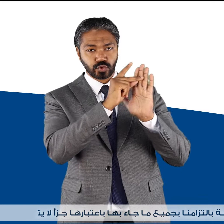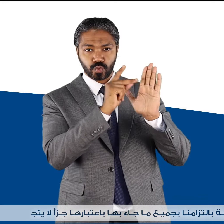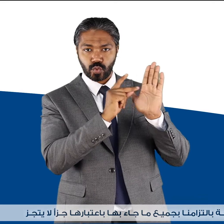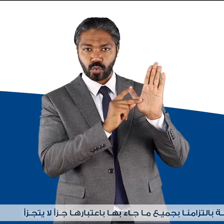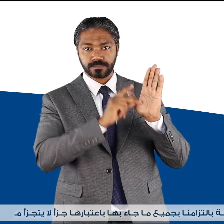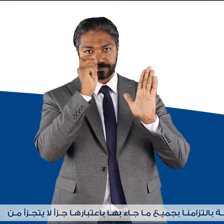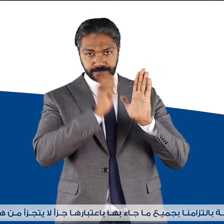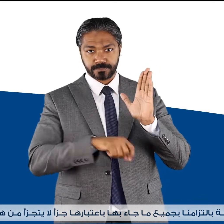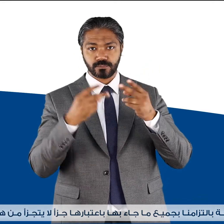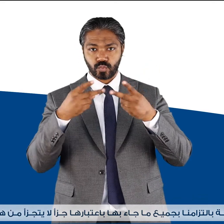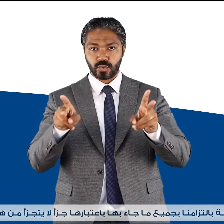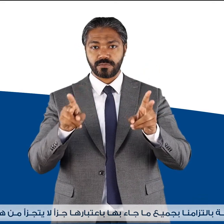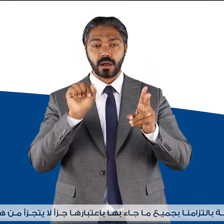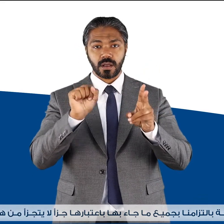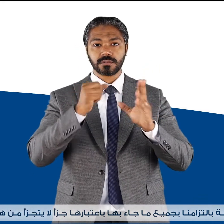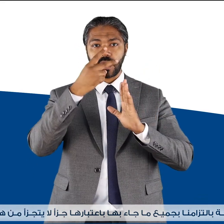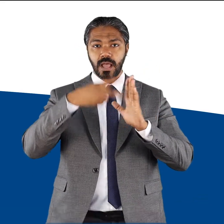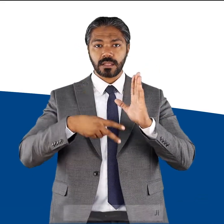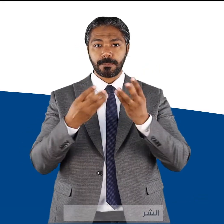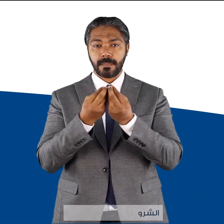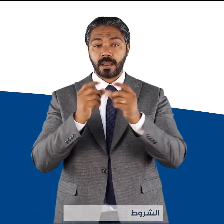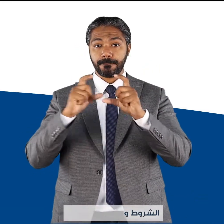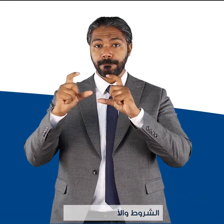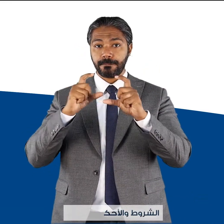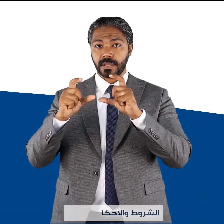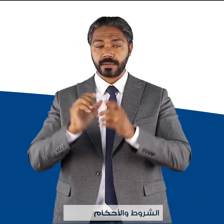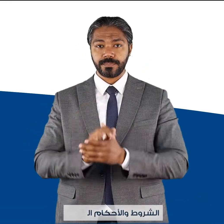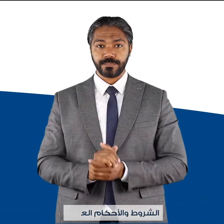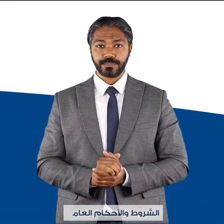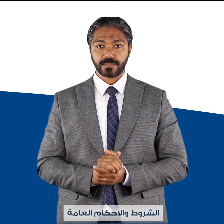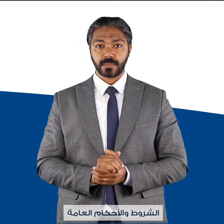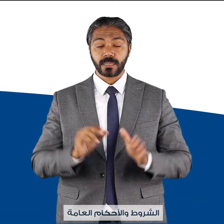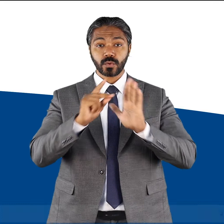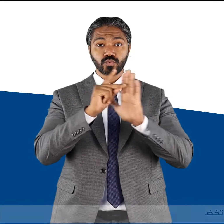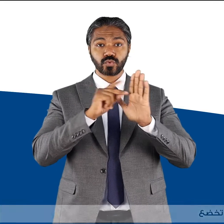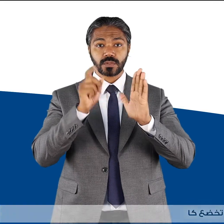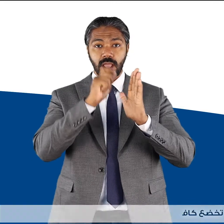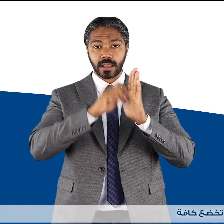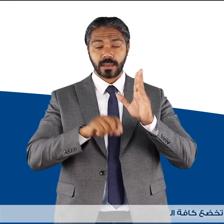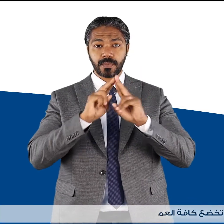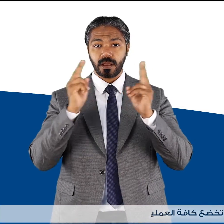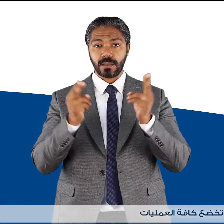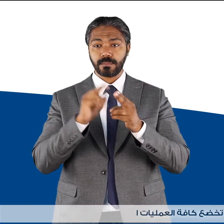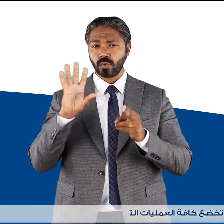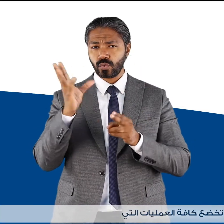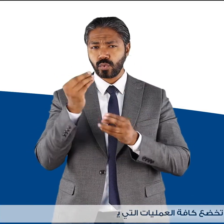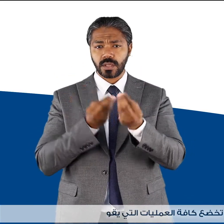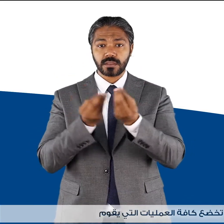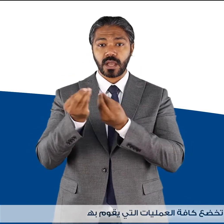يتجزأ من هذا العقد الشروط والأحكام العامة تخضع كافة العمليات التي يقوم بها